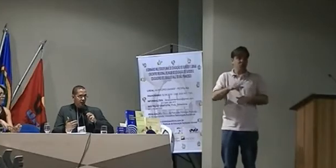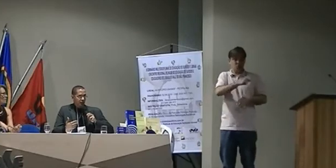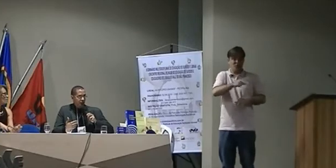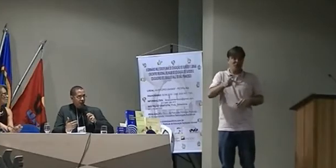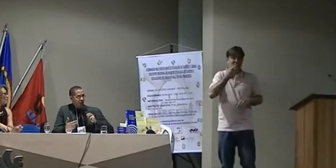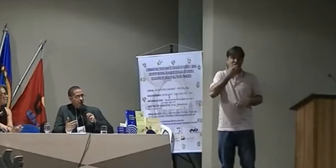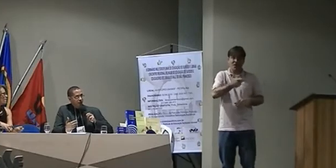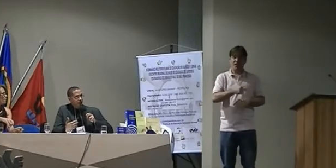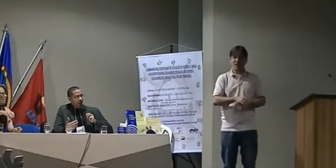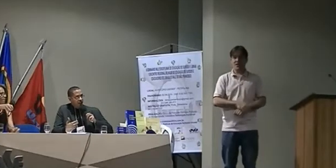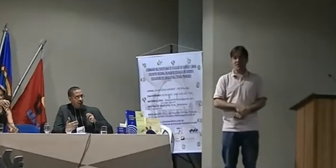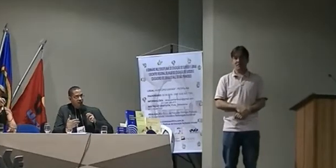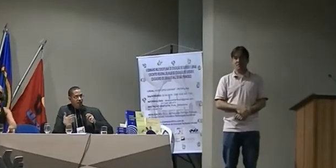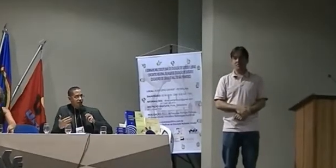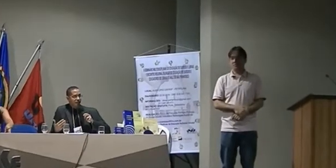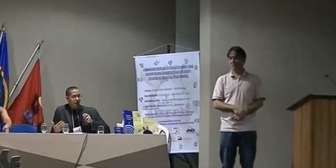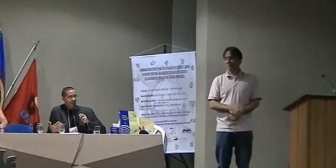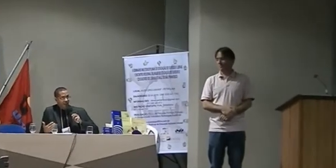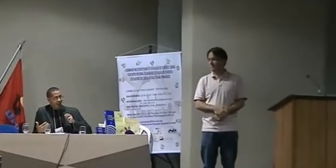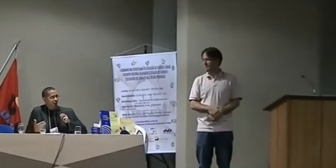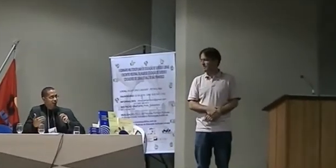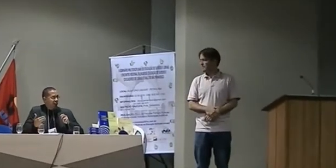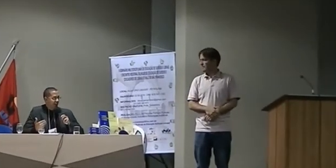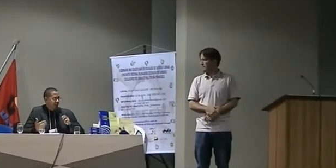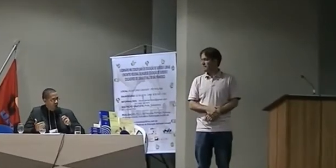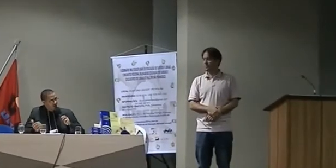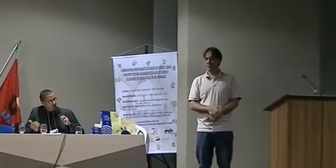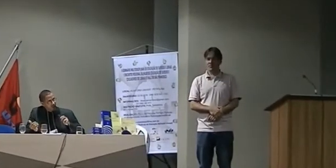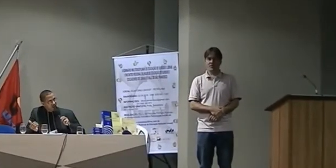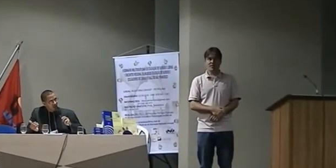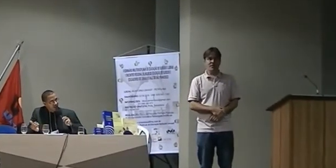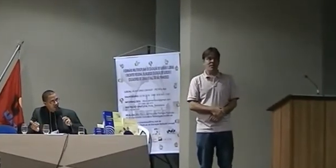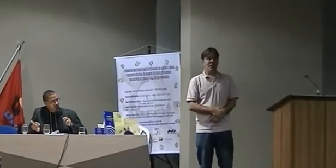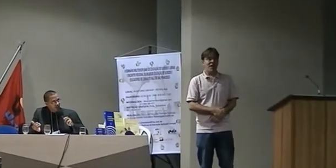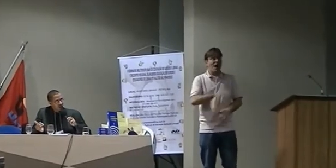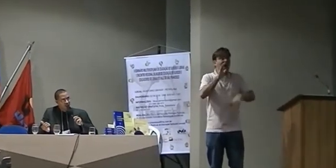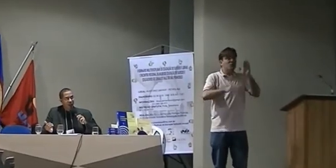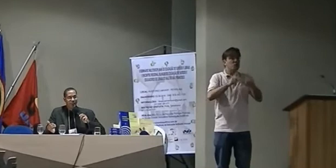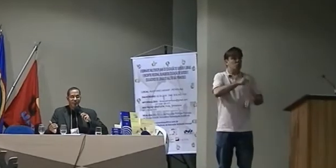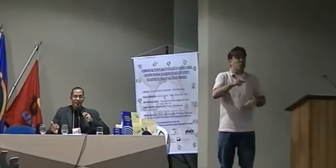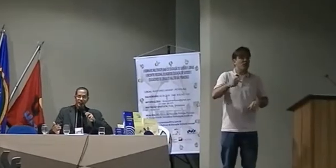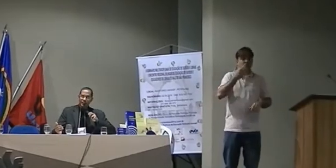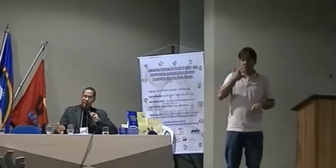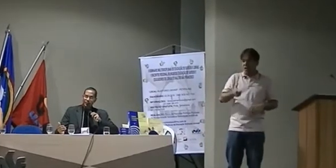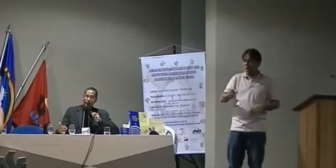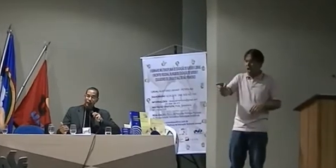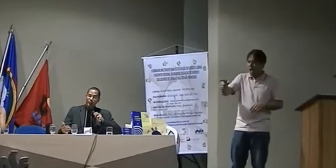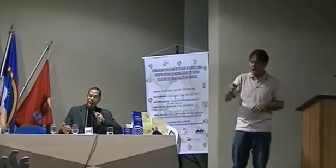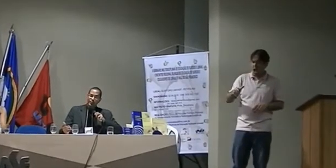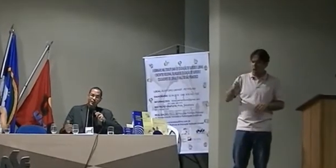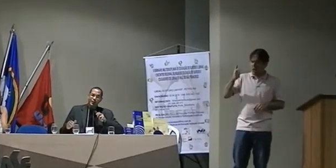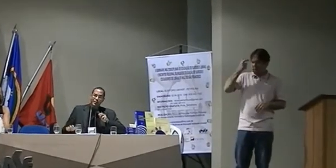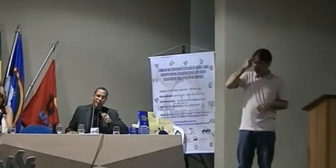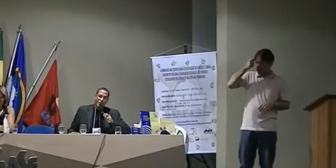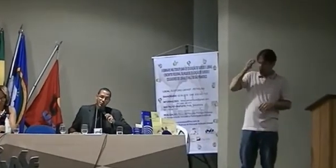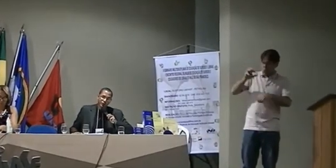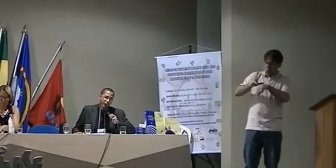lugar e retardado na cidade de aula lugar de pessoa deficiente não é em sala com pessoas